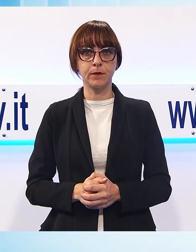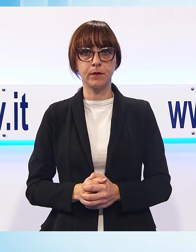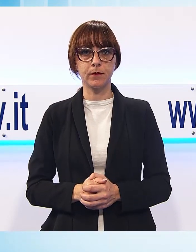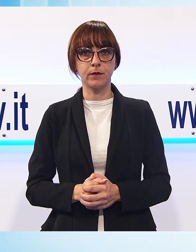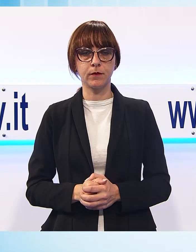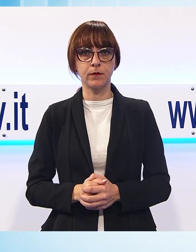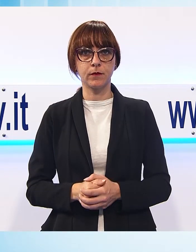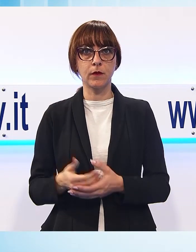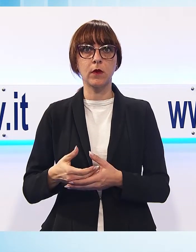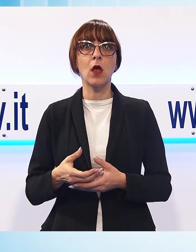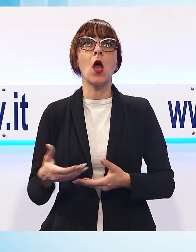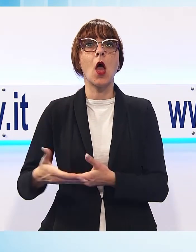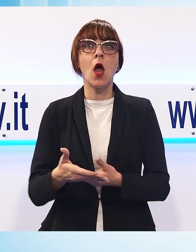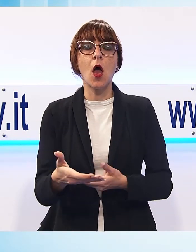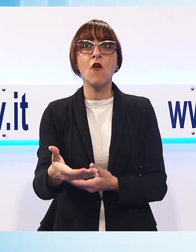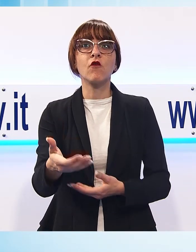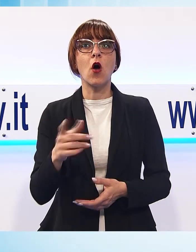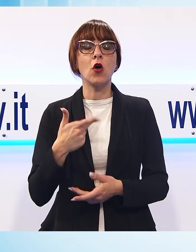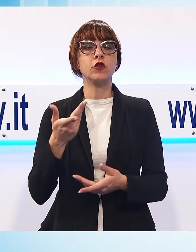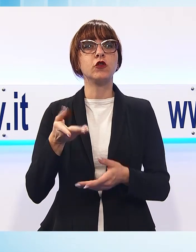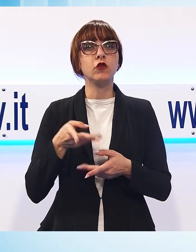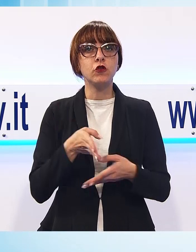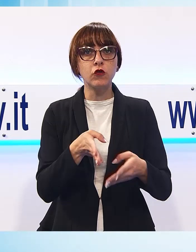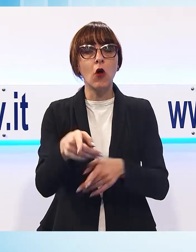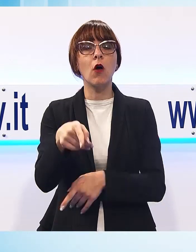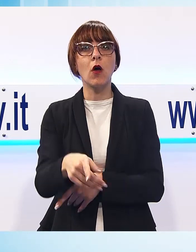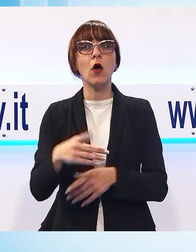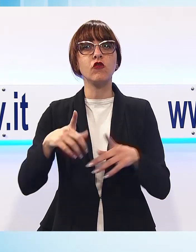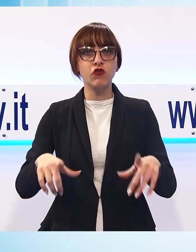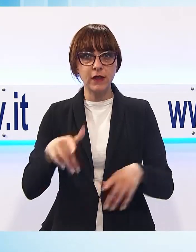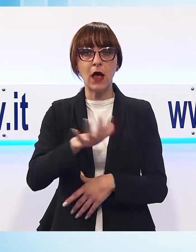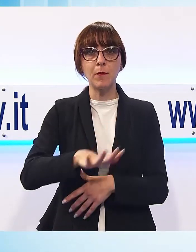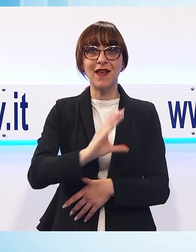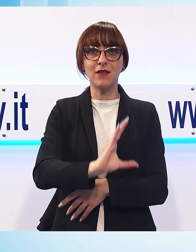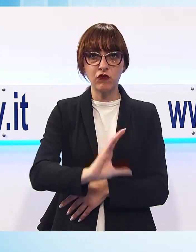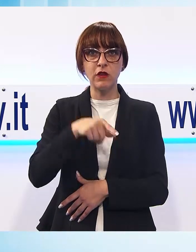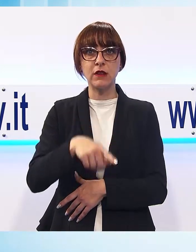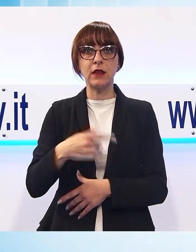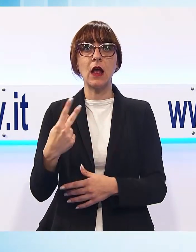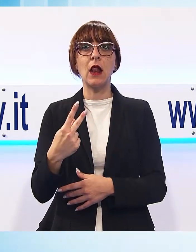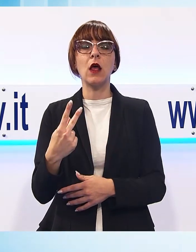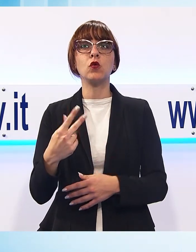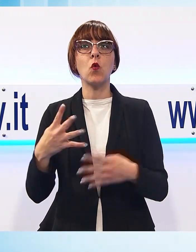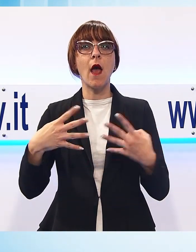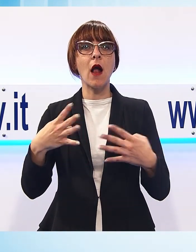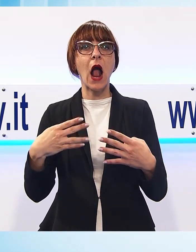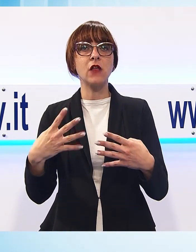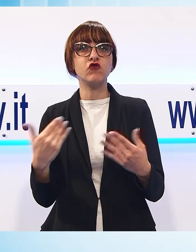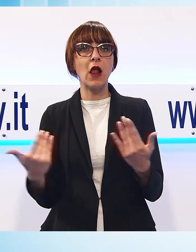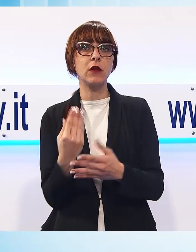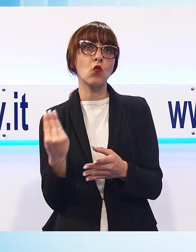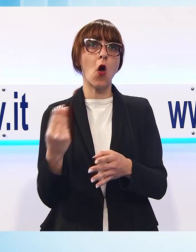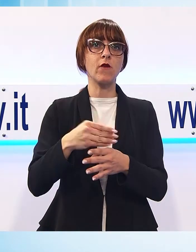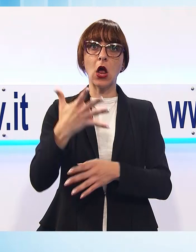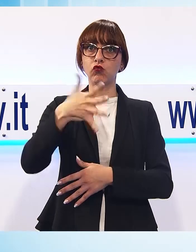sul fosso in città li ha installati il consorzio di bonifica in piazza Cittadella per evitare accessi di persone non autorizzate.